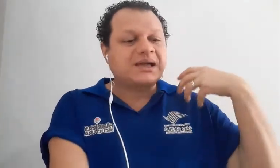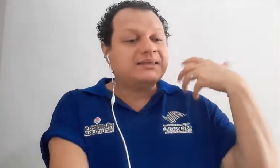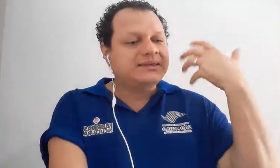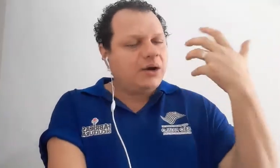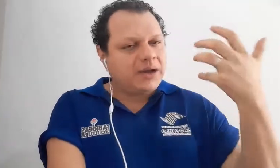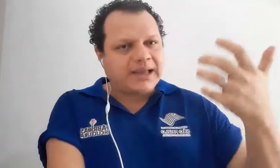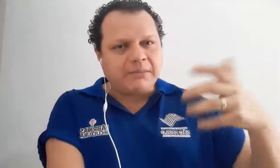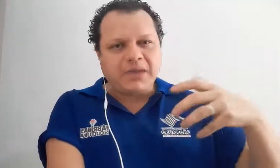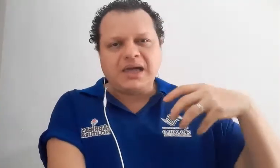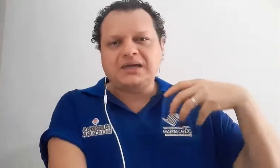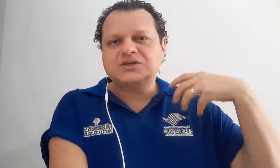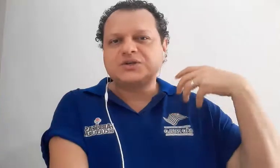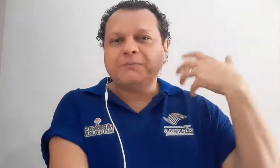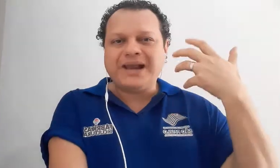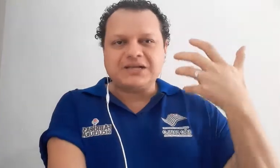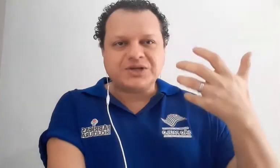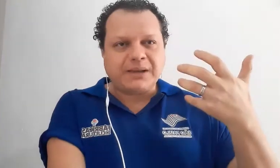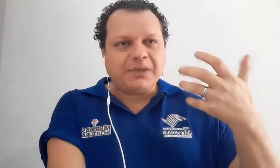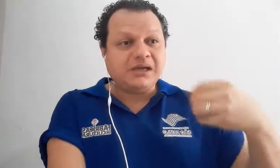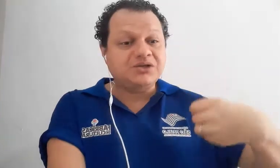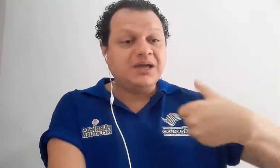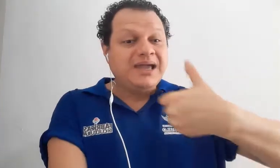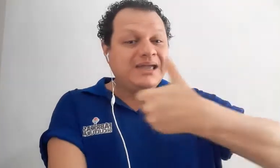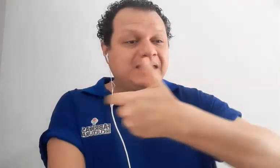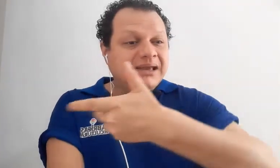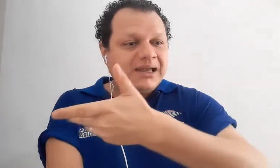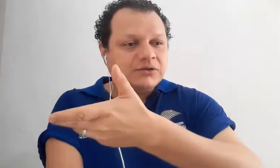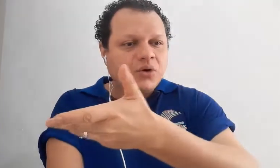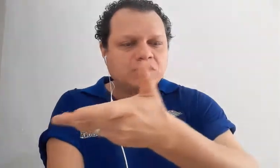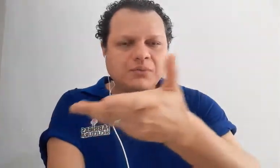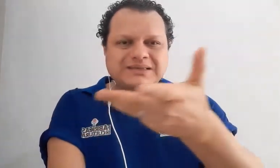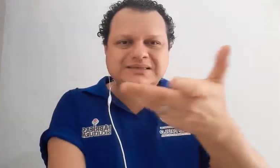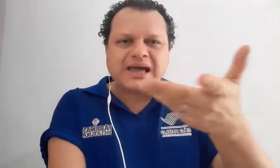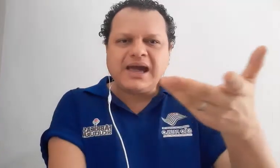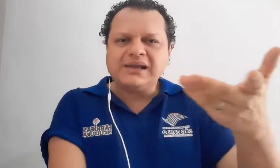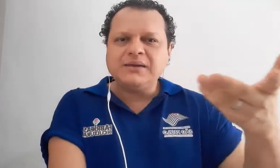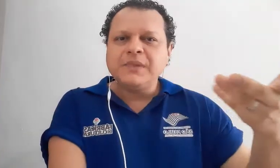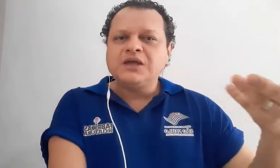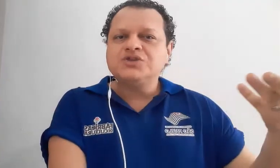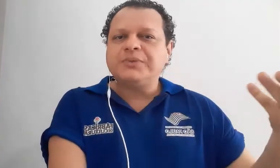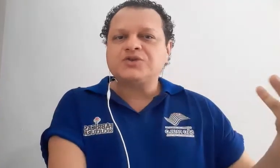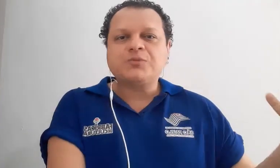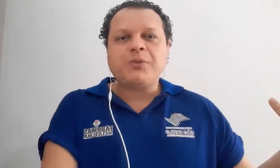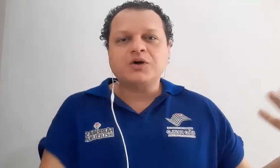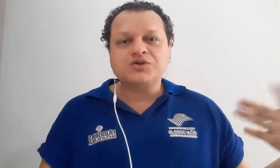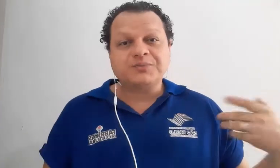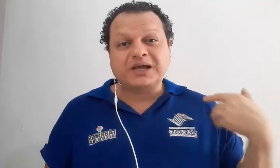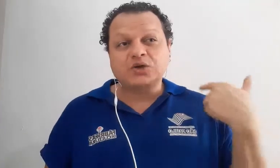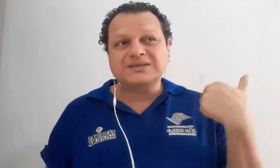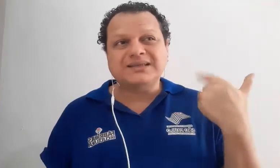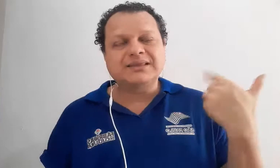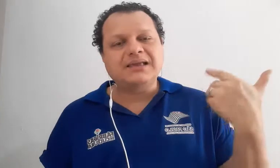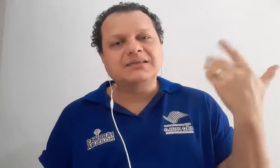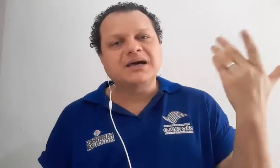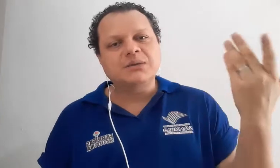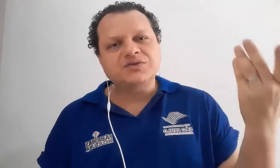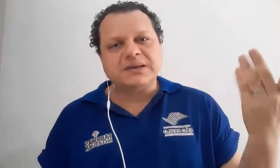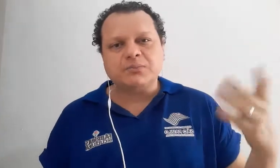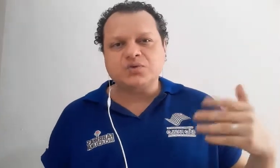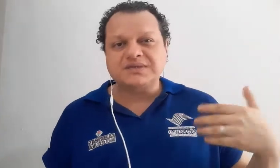teoricamente, praticamente, e cria toda uma série de pressupostos para que nós entendamos a música